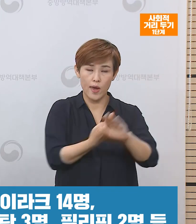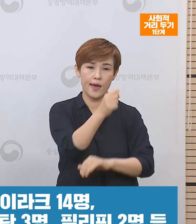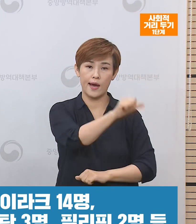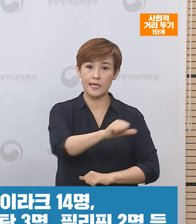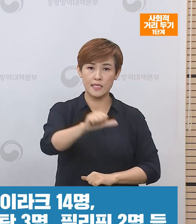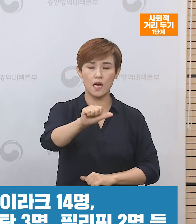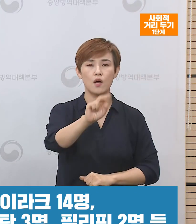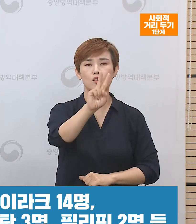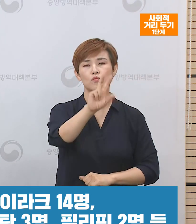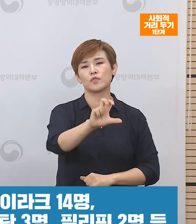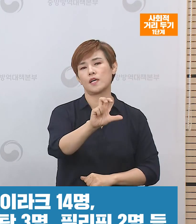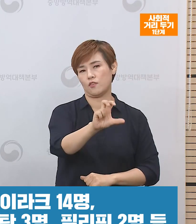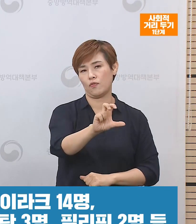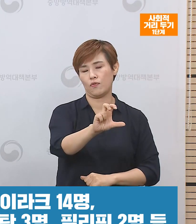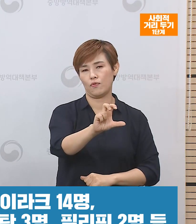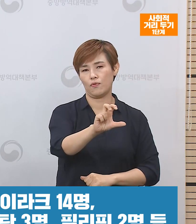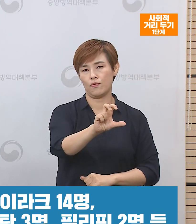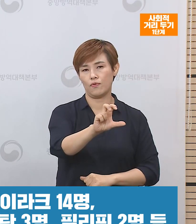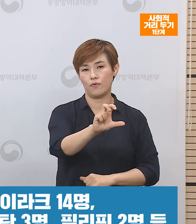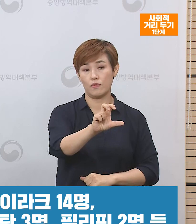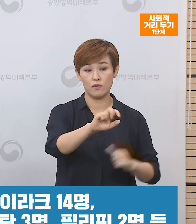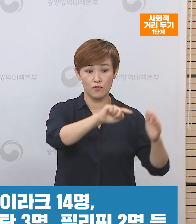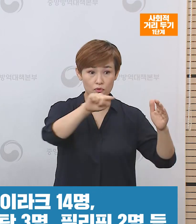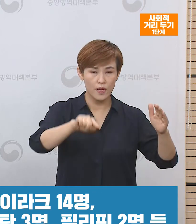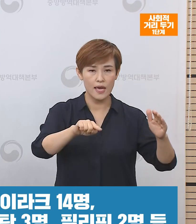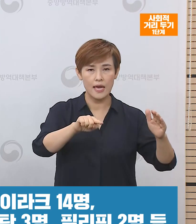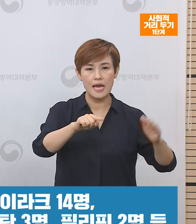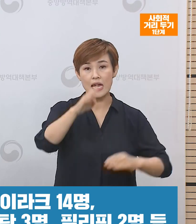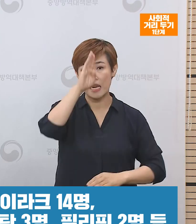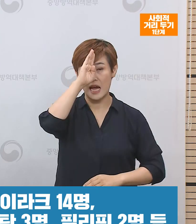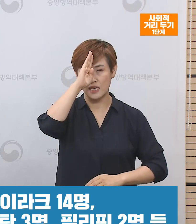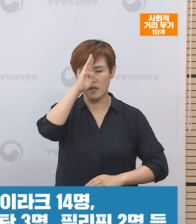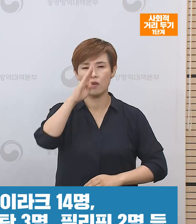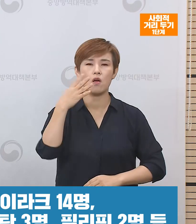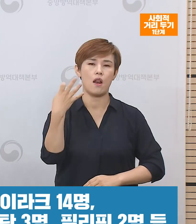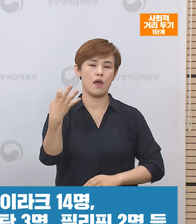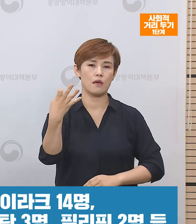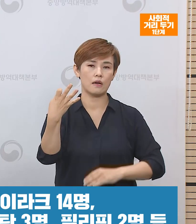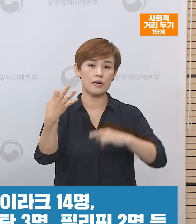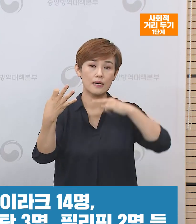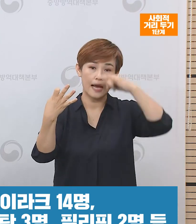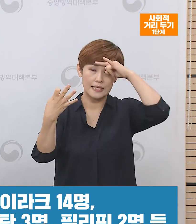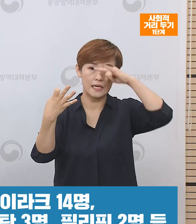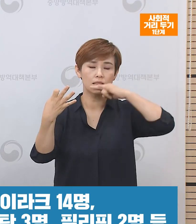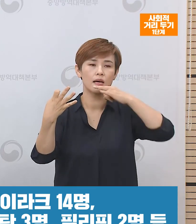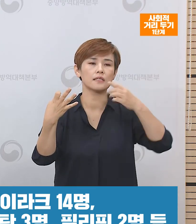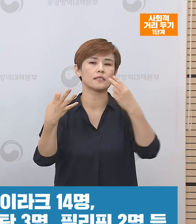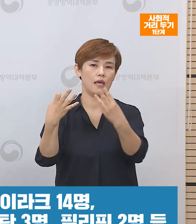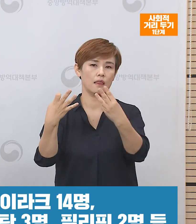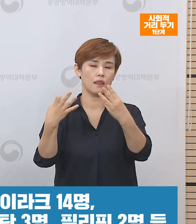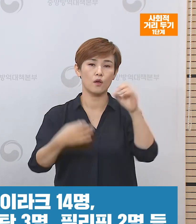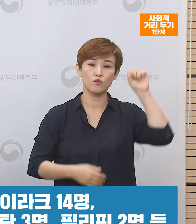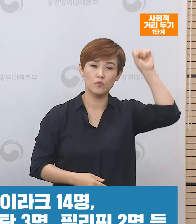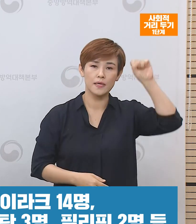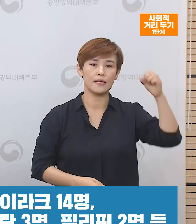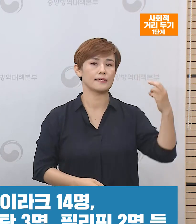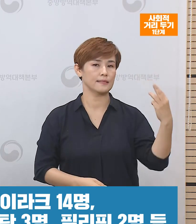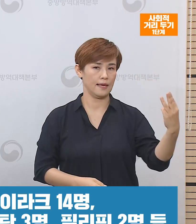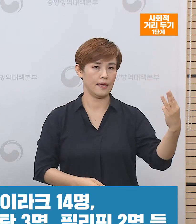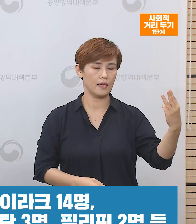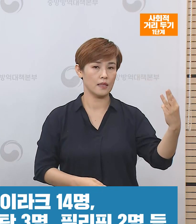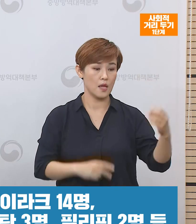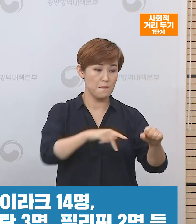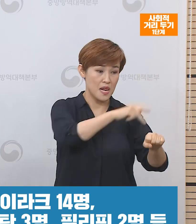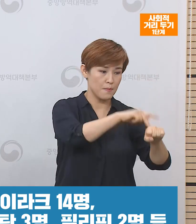아시아가 25명이며 이 중 이라크가 14명, 카자흐스탄이 3명, 우즈베키스탄이 3명,